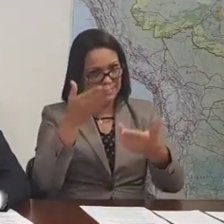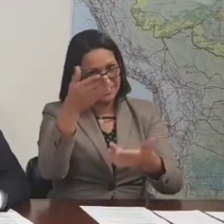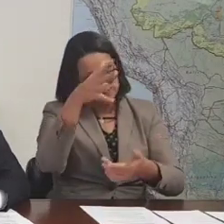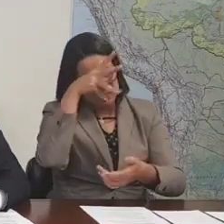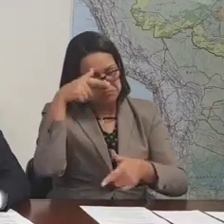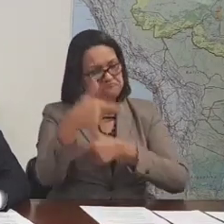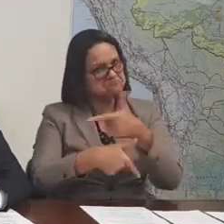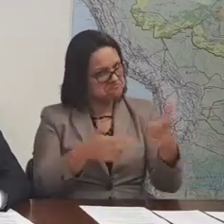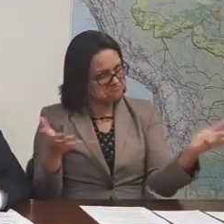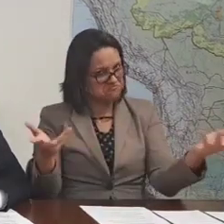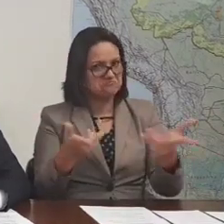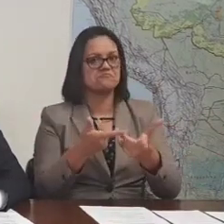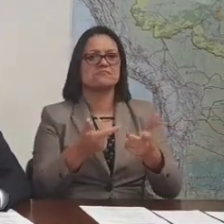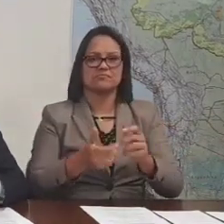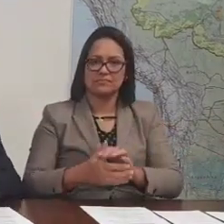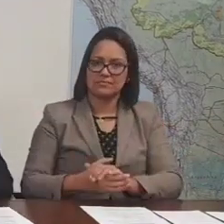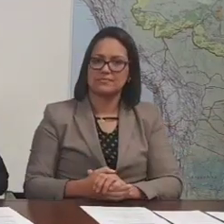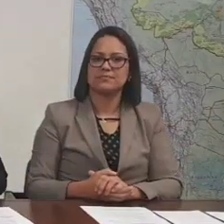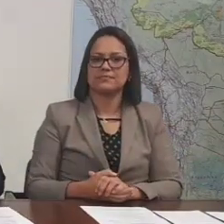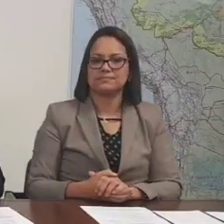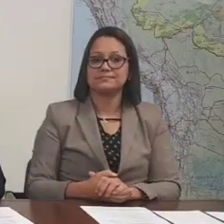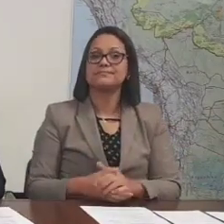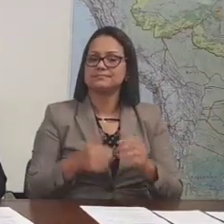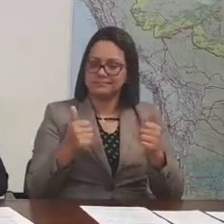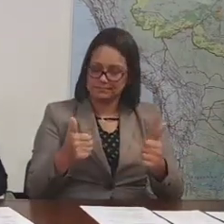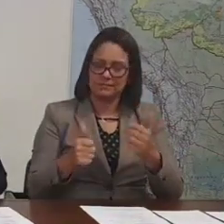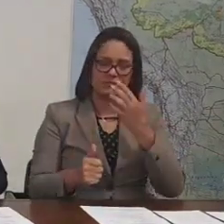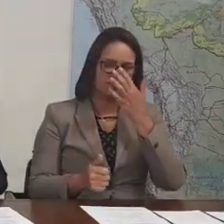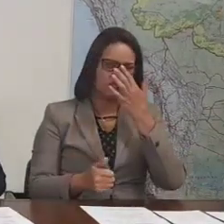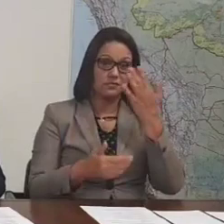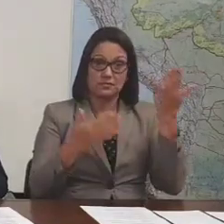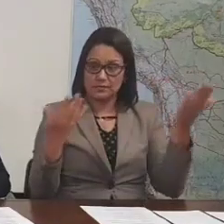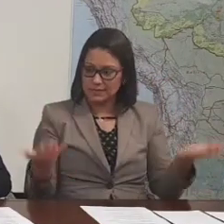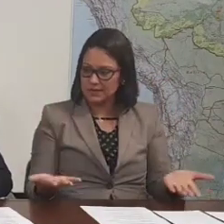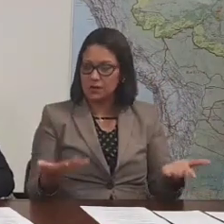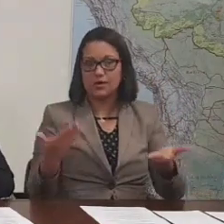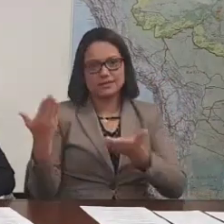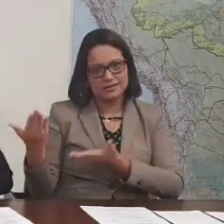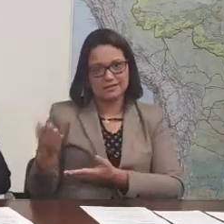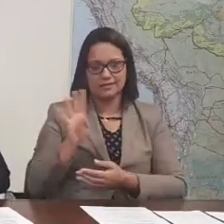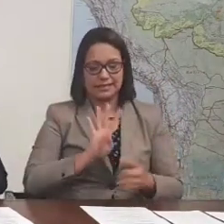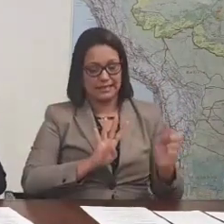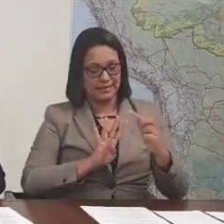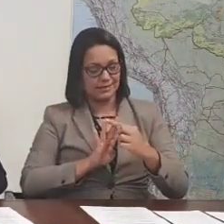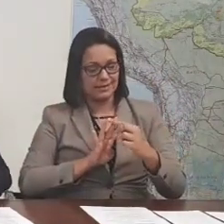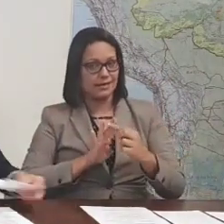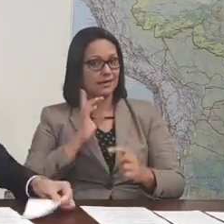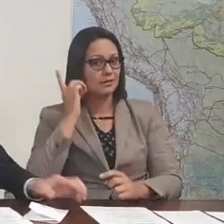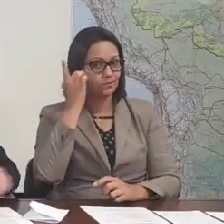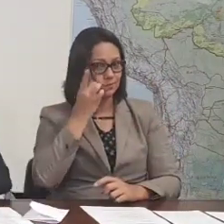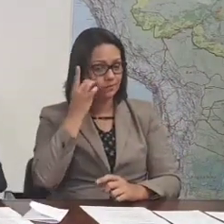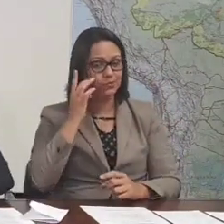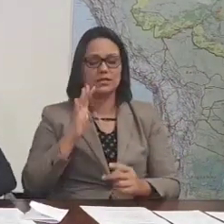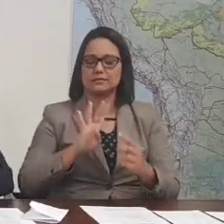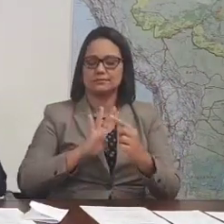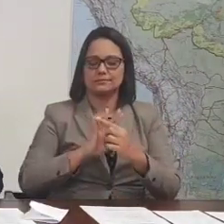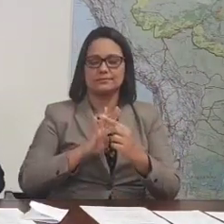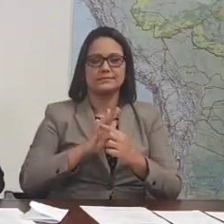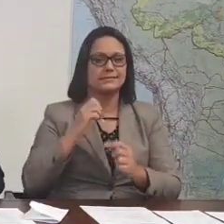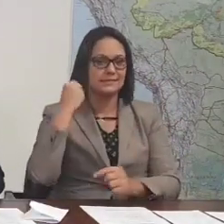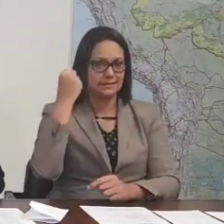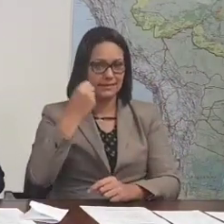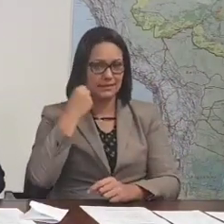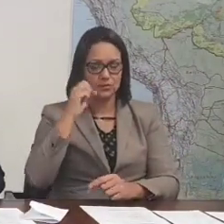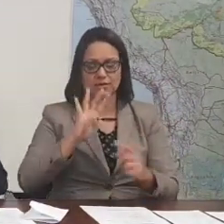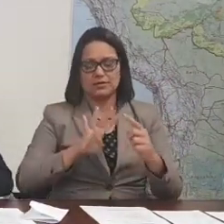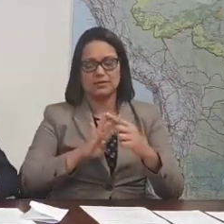excepcional trabalho. Está certo? Bem, vamos lá. Vamos aqui pegar a nossa querida deputada e senadora, a deputada